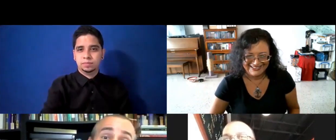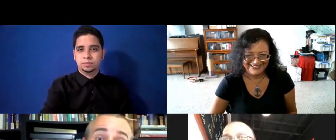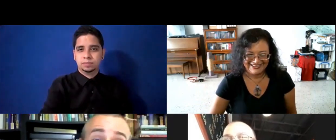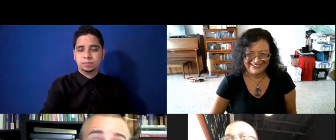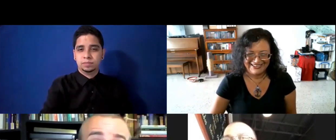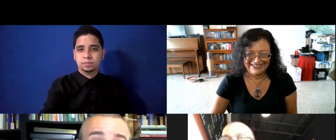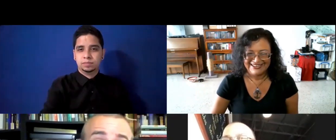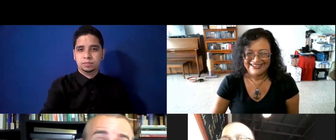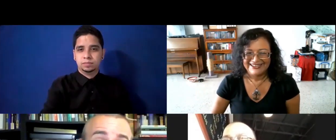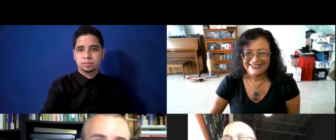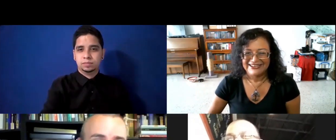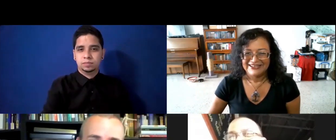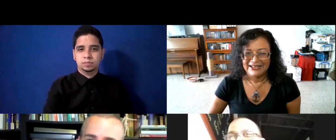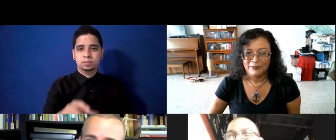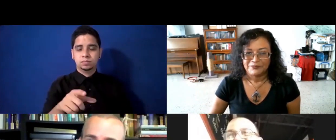vegetariana con masa de coliflor, no,